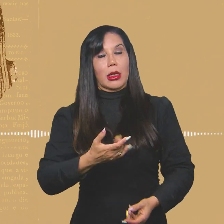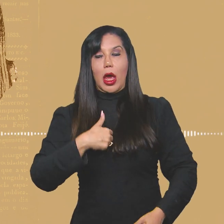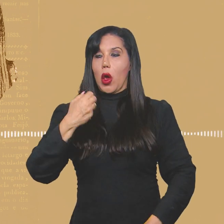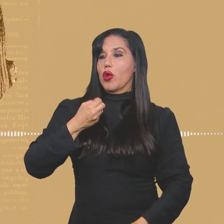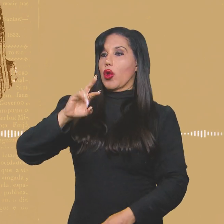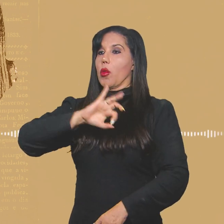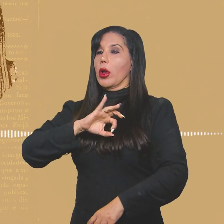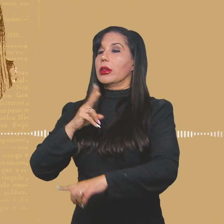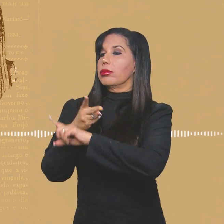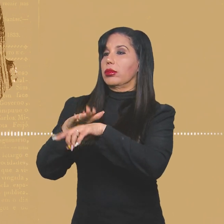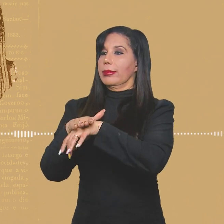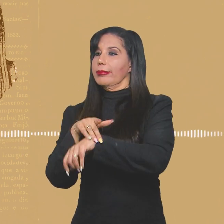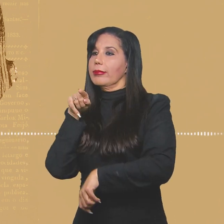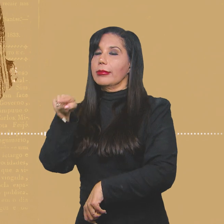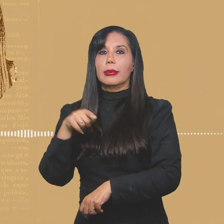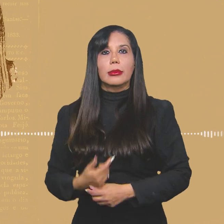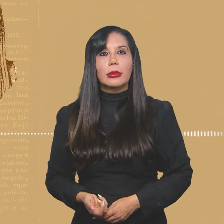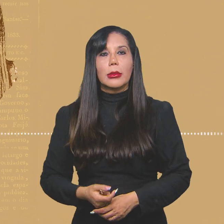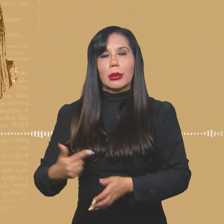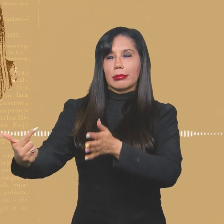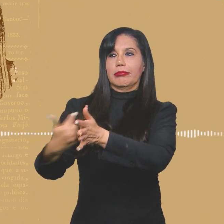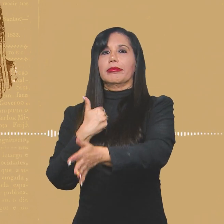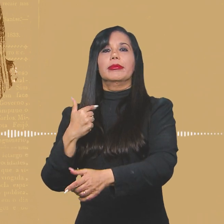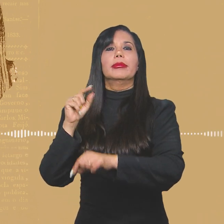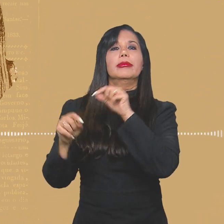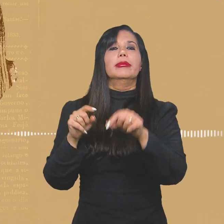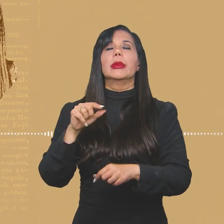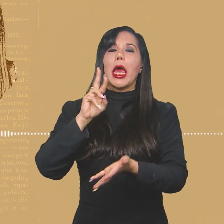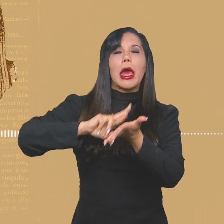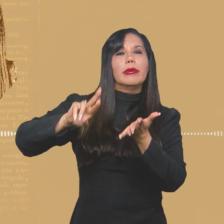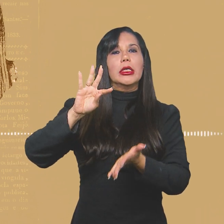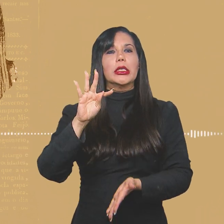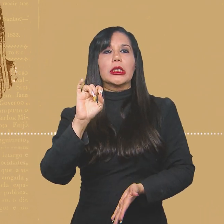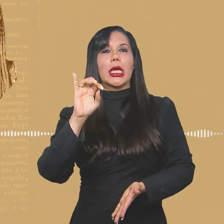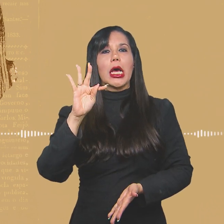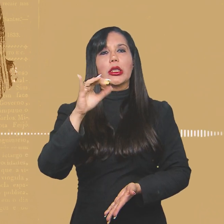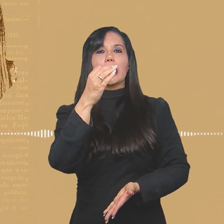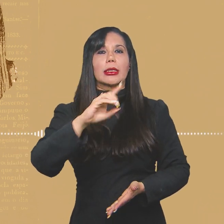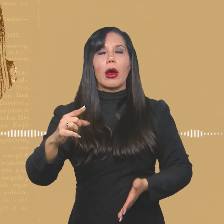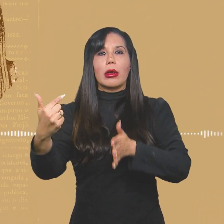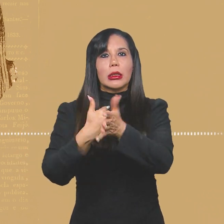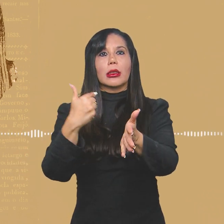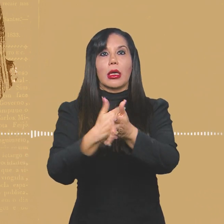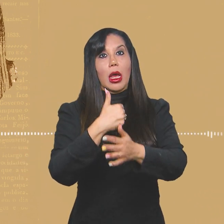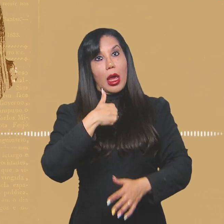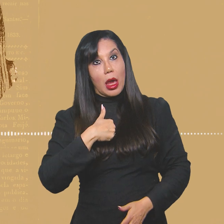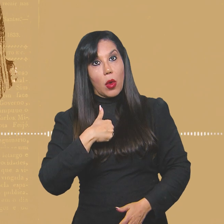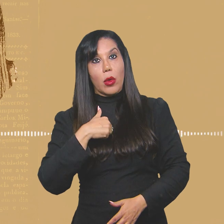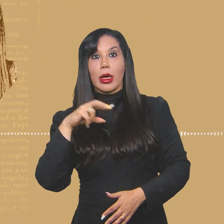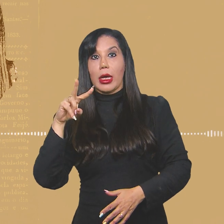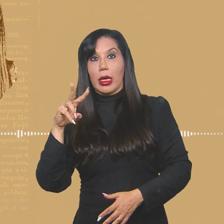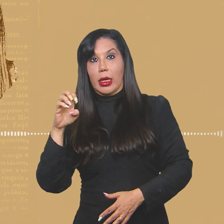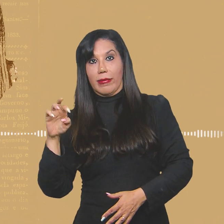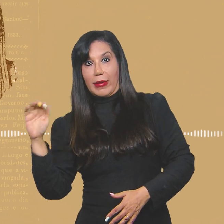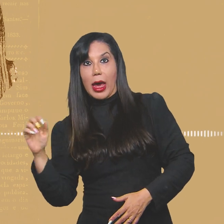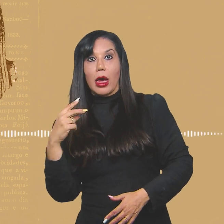militar, nos indagando sobre o Tição. Nós fomos interrogados, eu e a Vera Deise. Na época